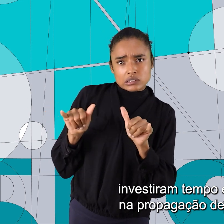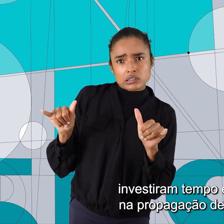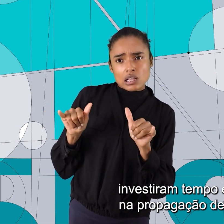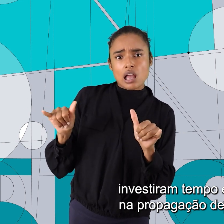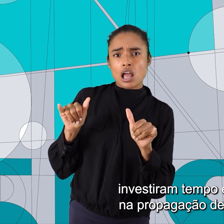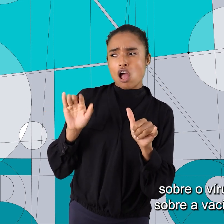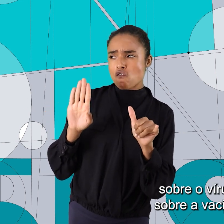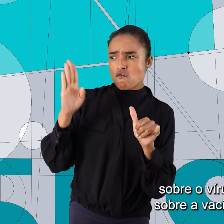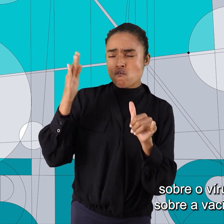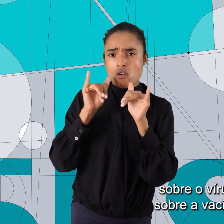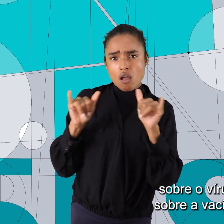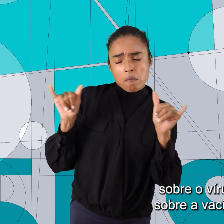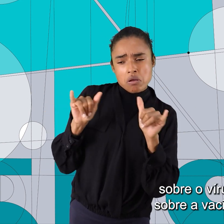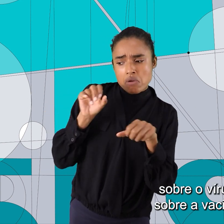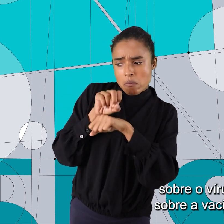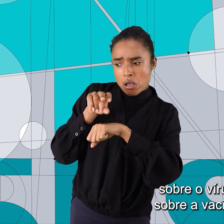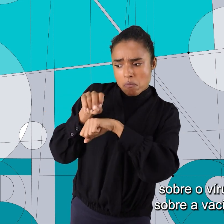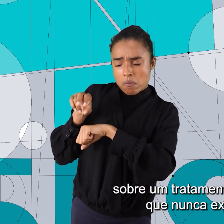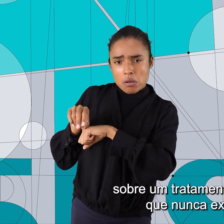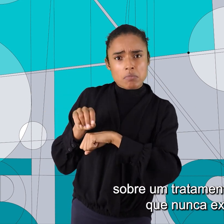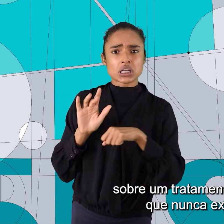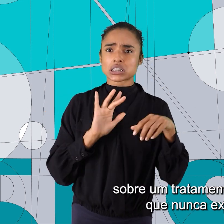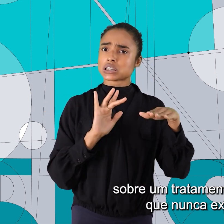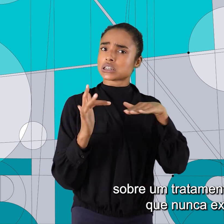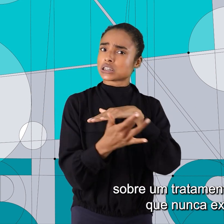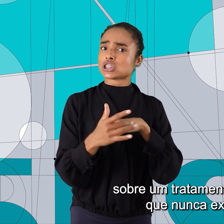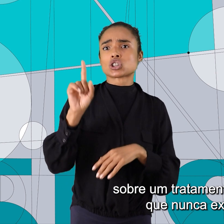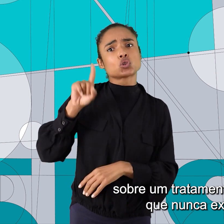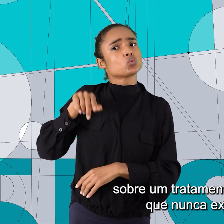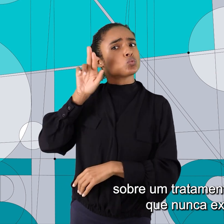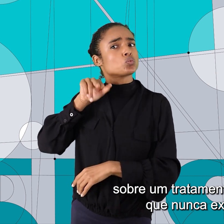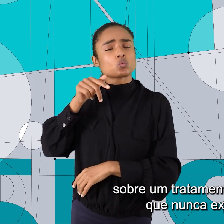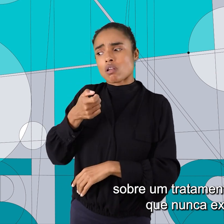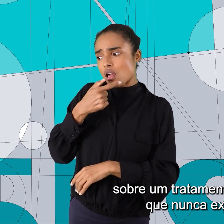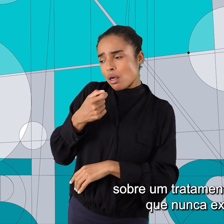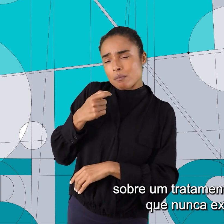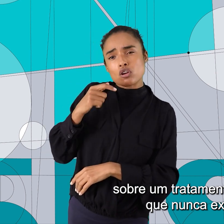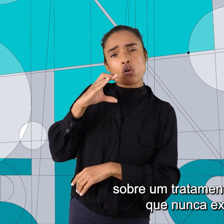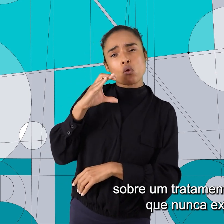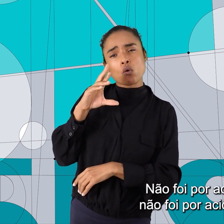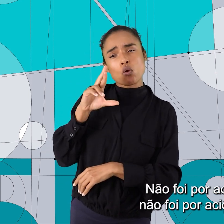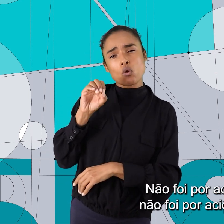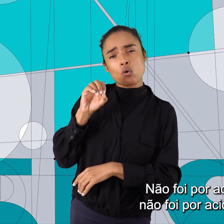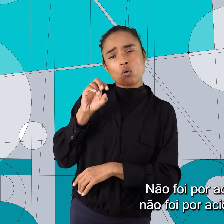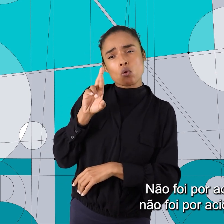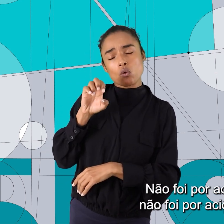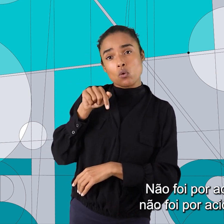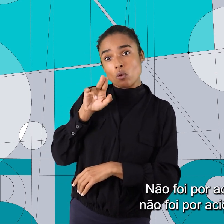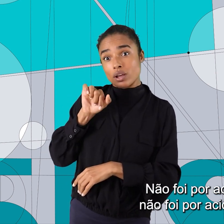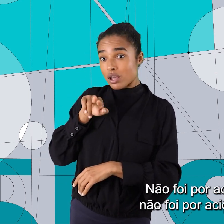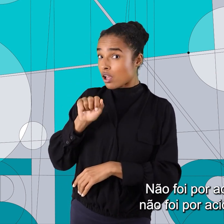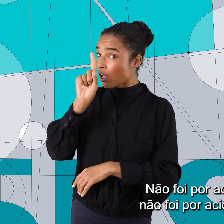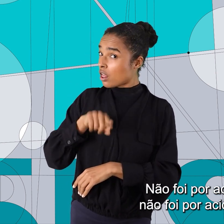mentiras sobre o vírus, sobre a vacina, sobre um tratamento precoce que nunca existiu. Não foi por